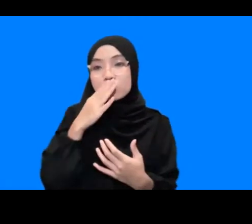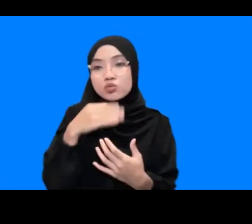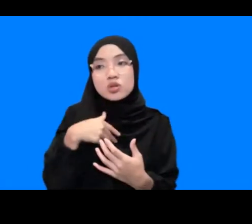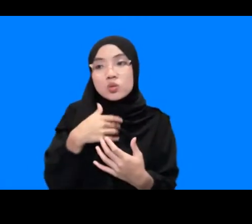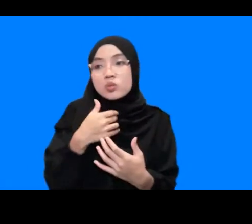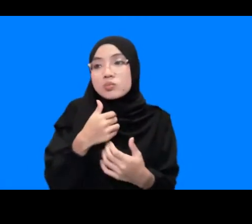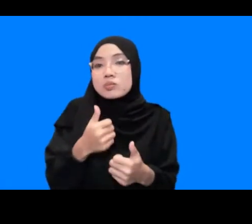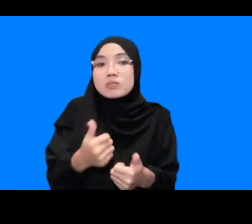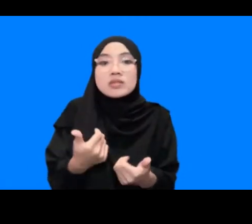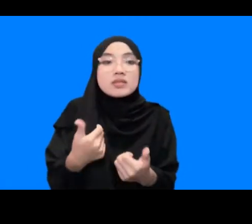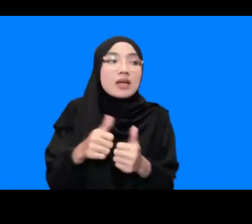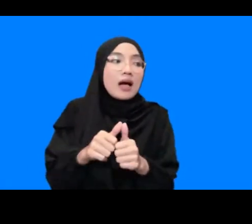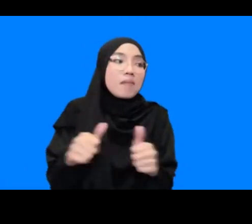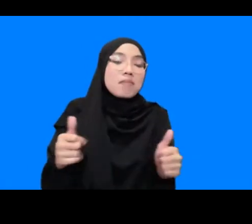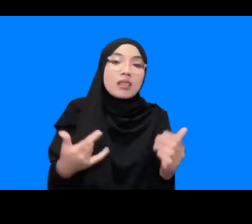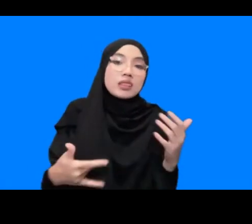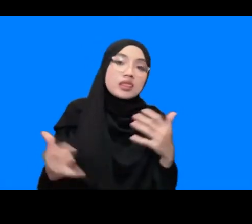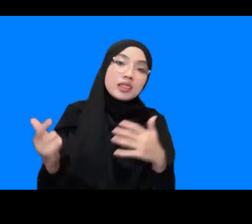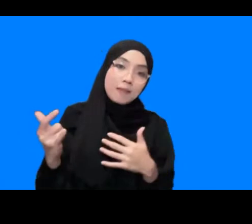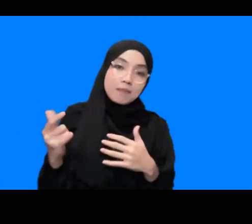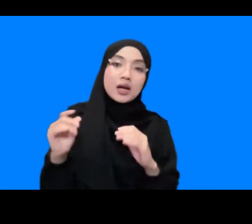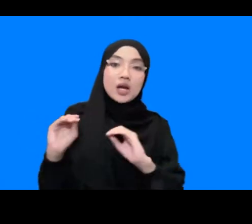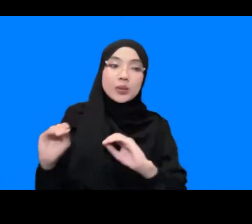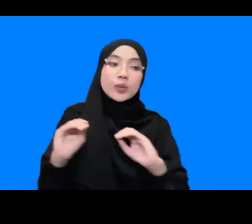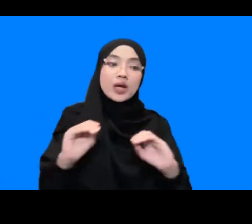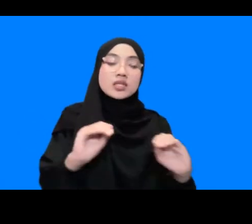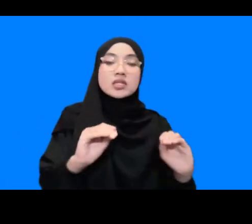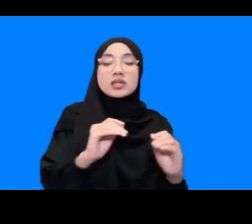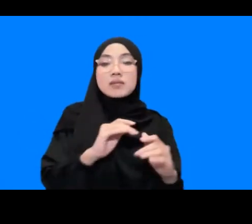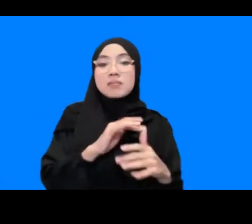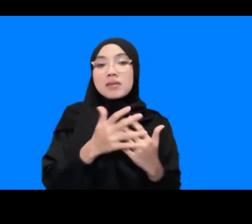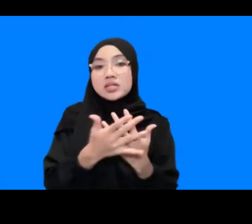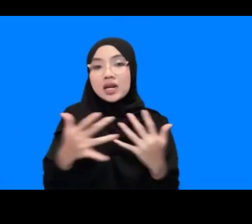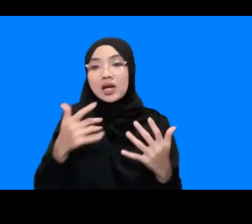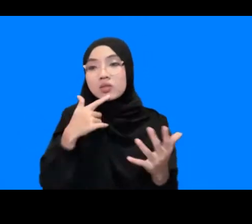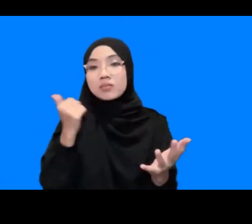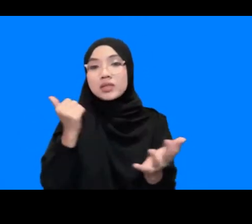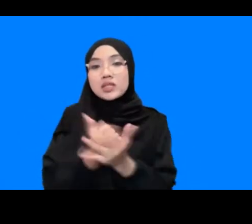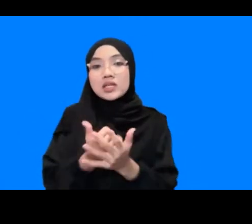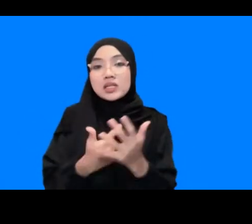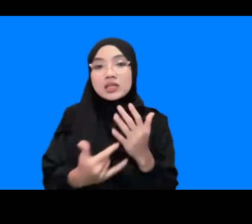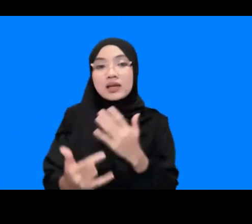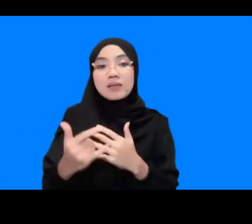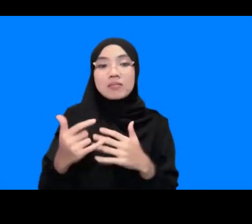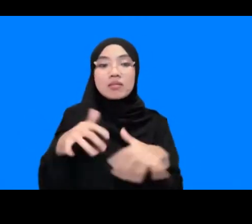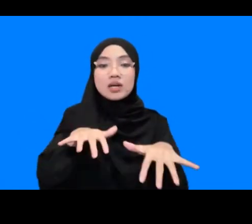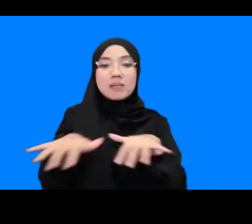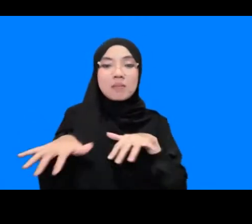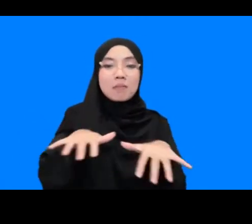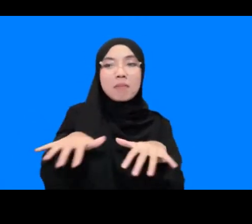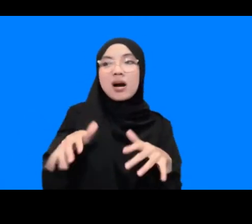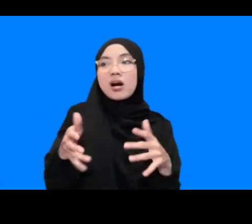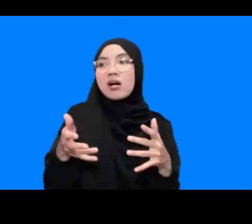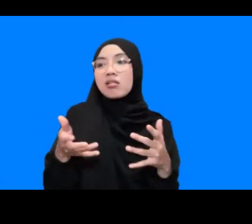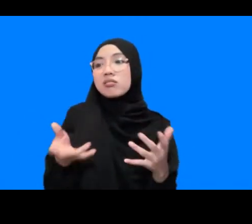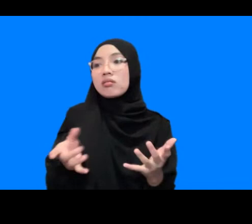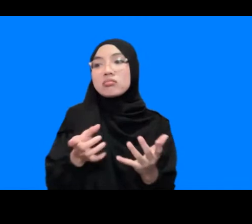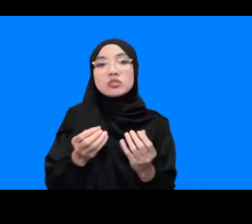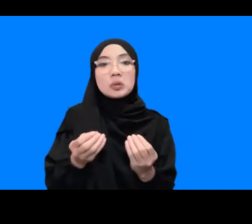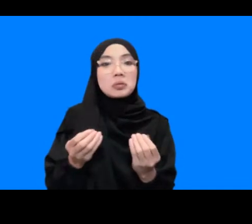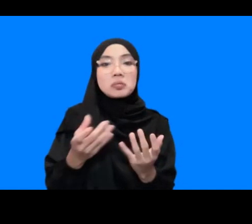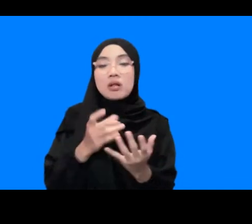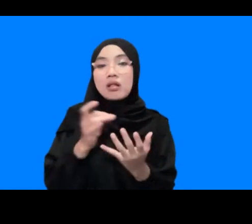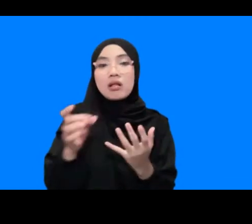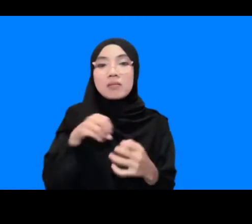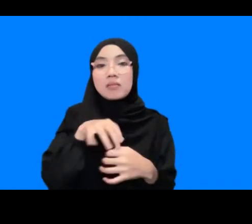tetap aman sehingga edukasi kepada masyarakat menjadi penting tentang ciri kempak atau hal-hal yang dapat menyebabkan